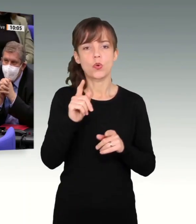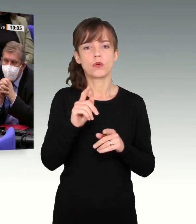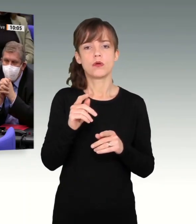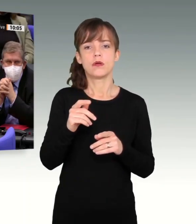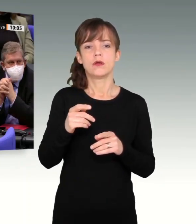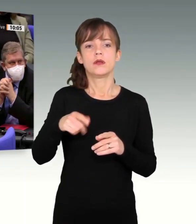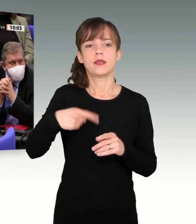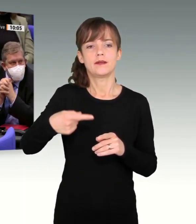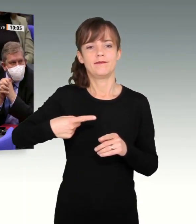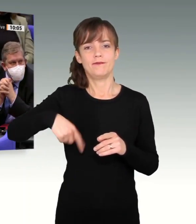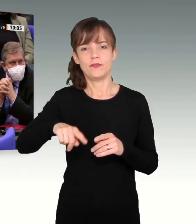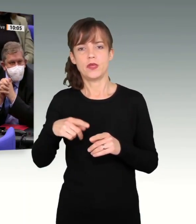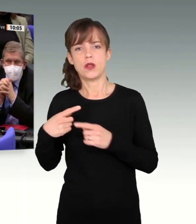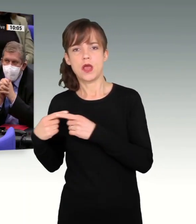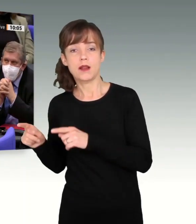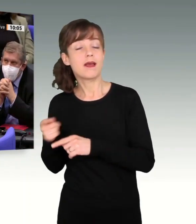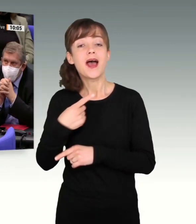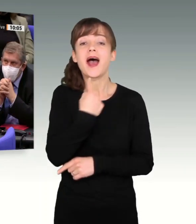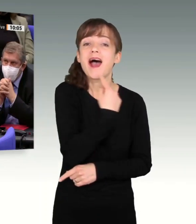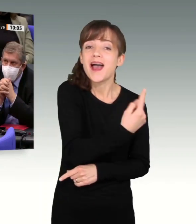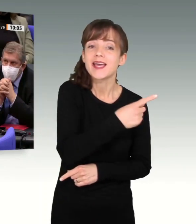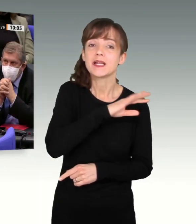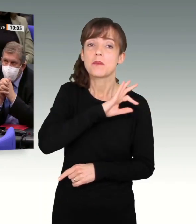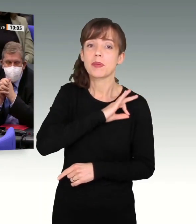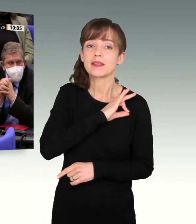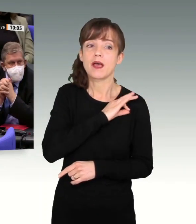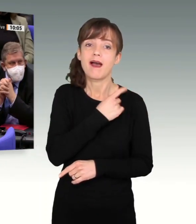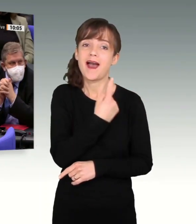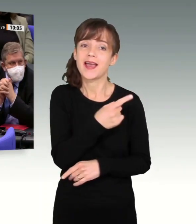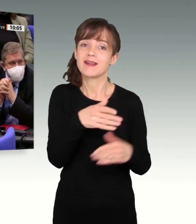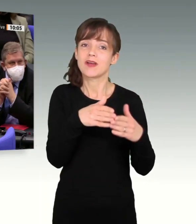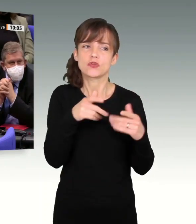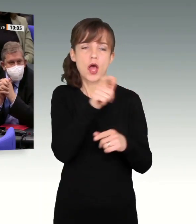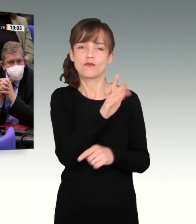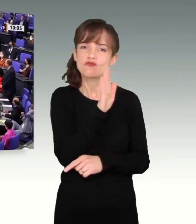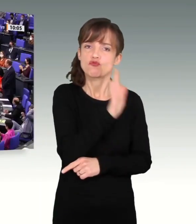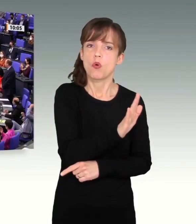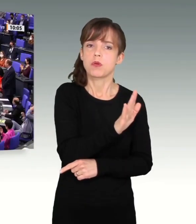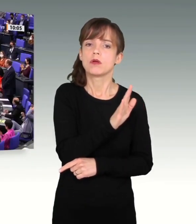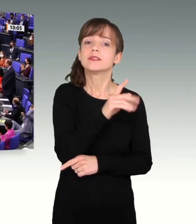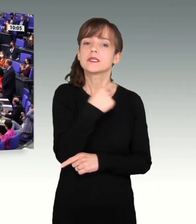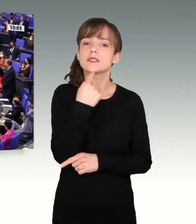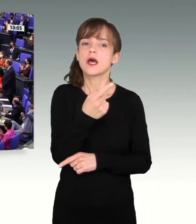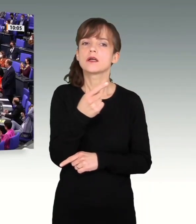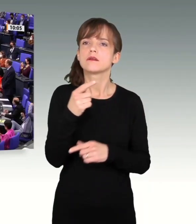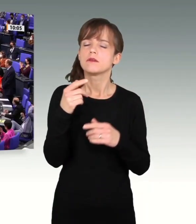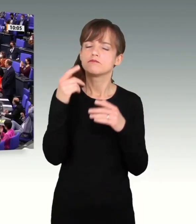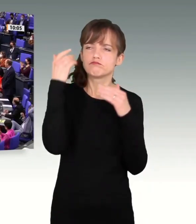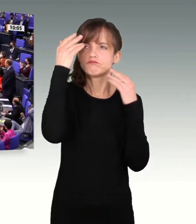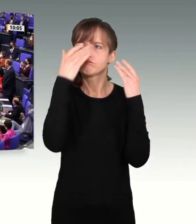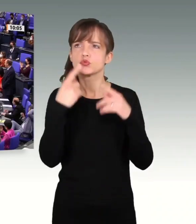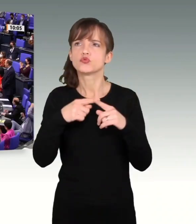oder anderen, sondern von der eigenen Partei und der eigenen Fraktion gestoppt worden sind, die ein lautes Nachdenken über die Schuldenbremse nicht haben wollte.